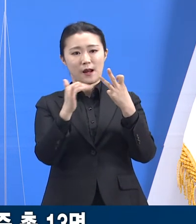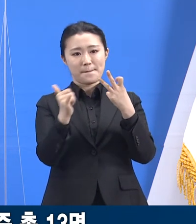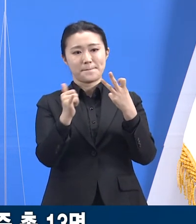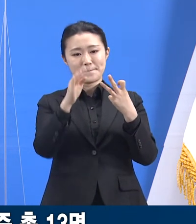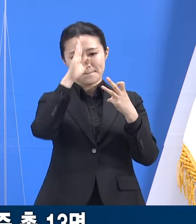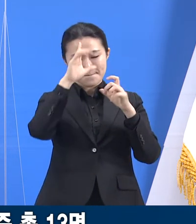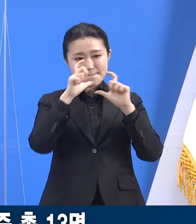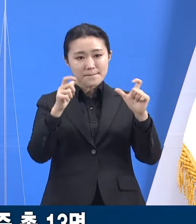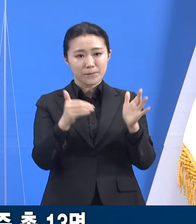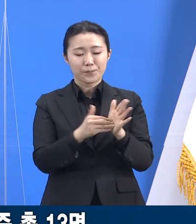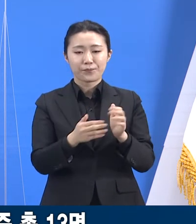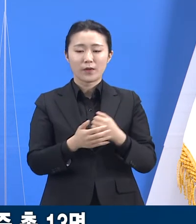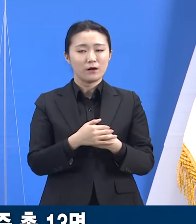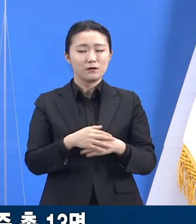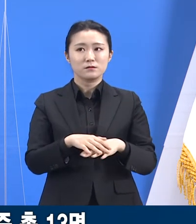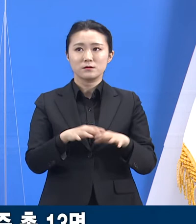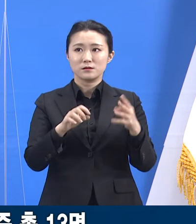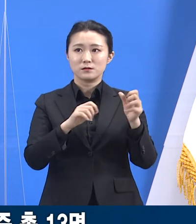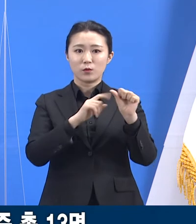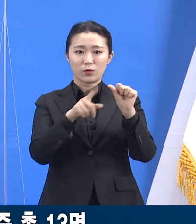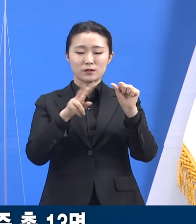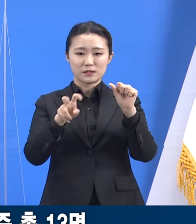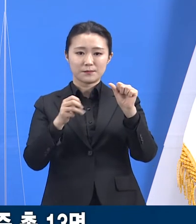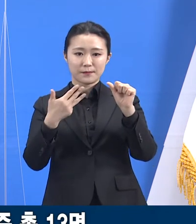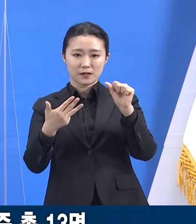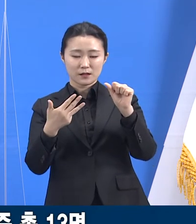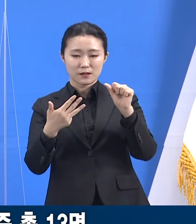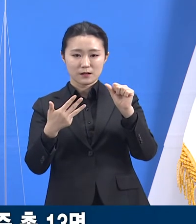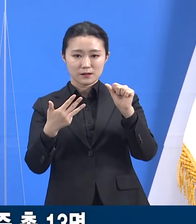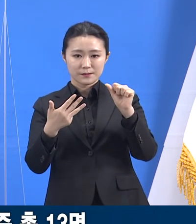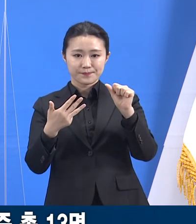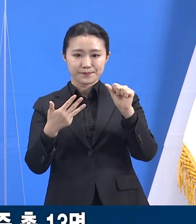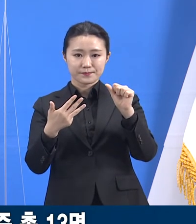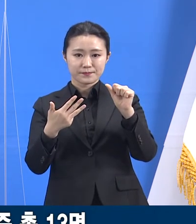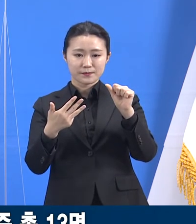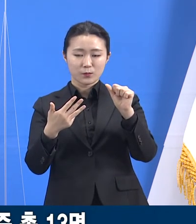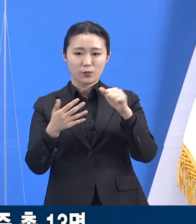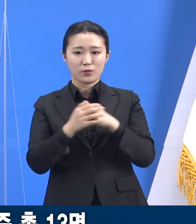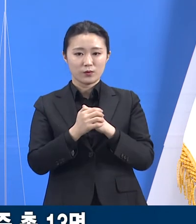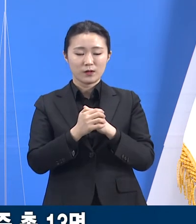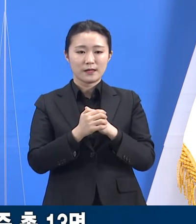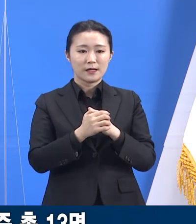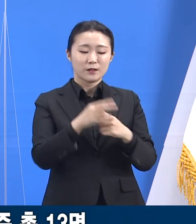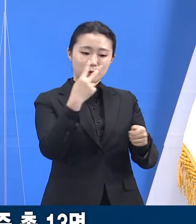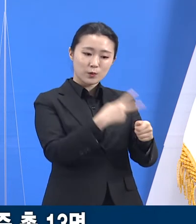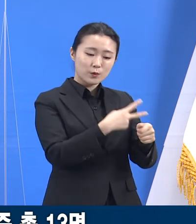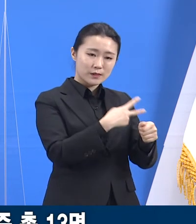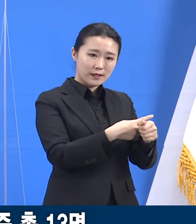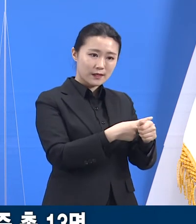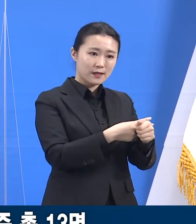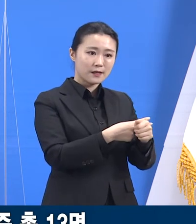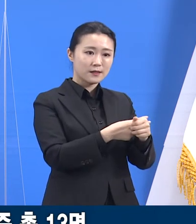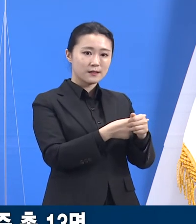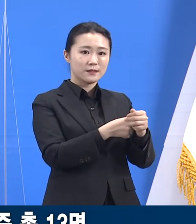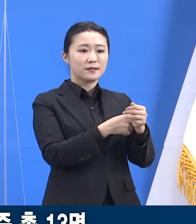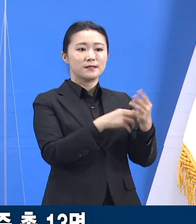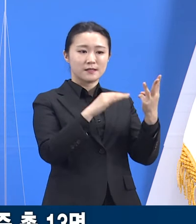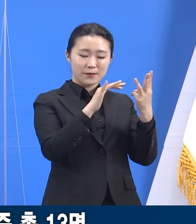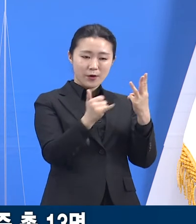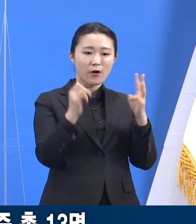확진자는 교사 3명, 원생 5명, 가족 5명 등 총 13명입니다.